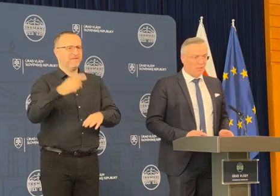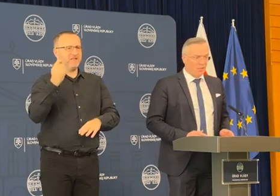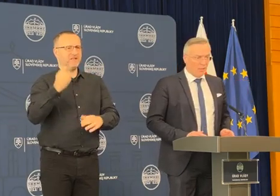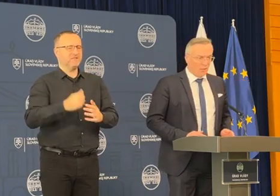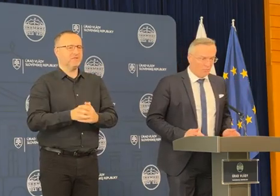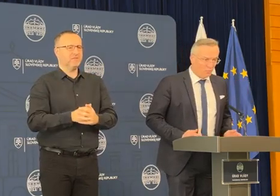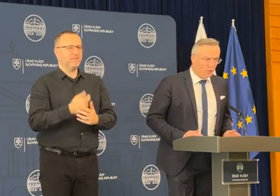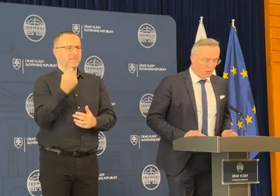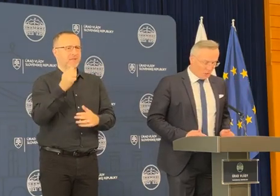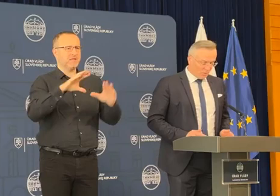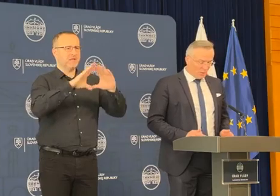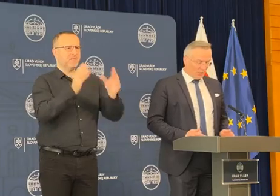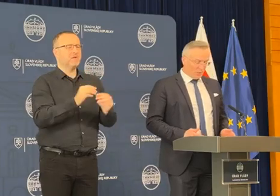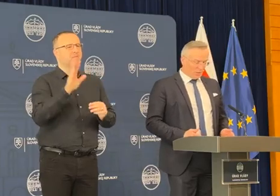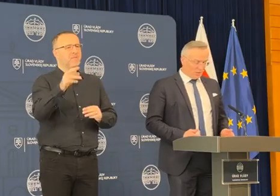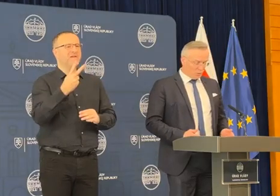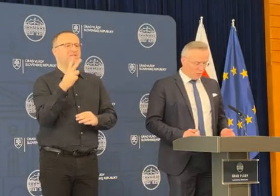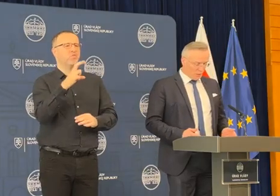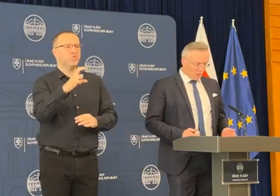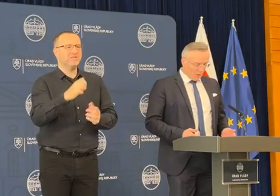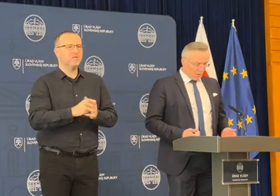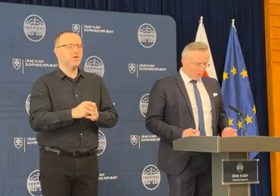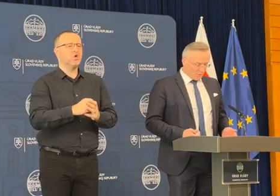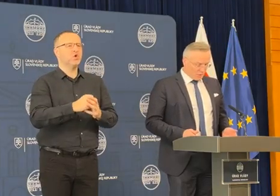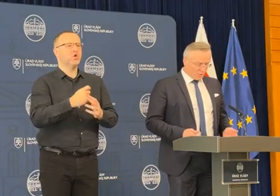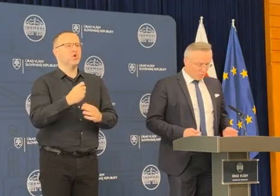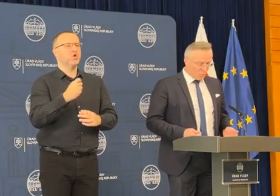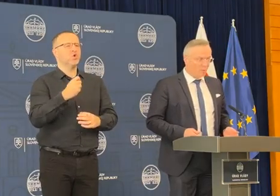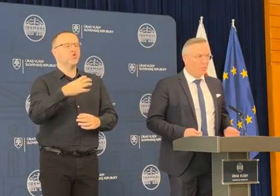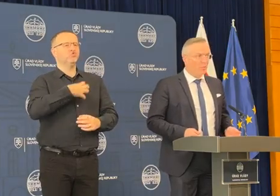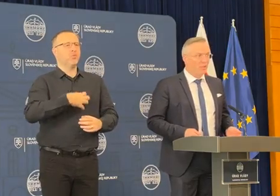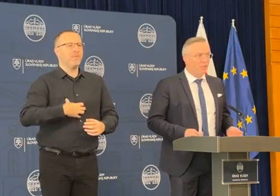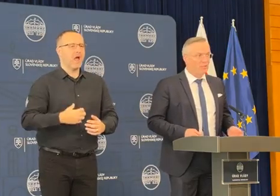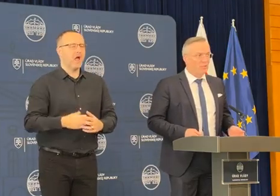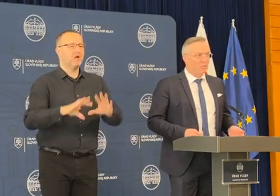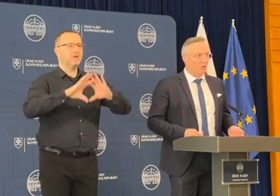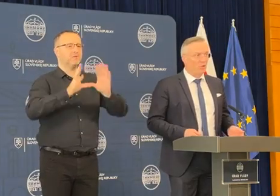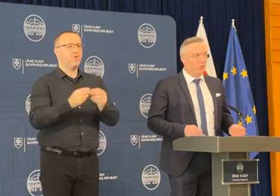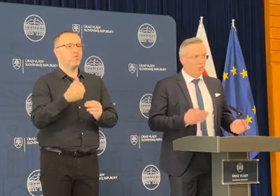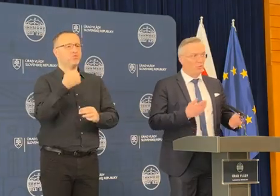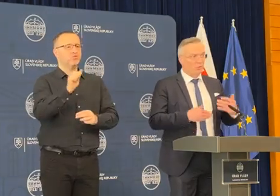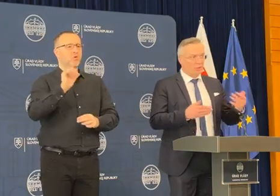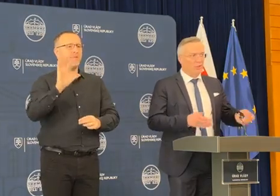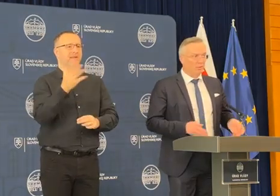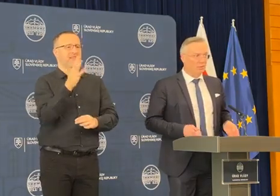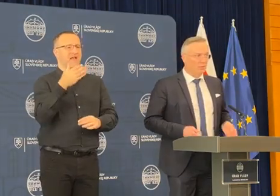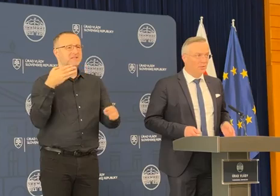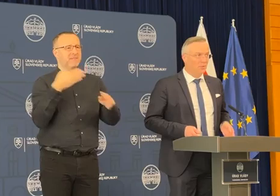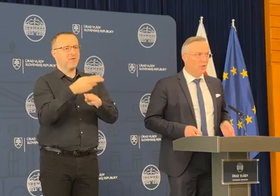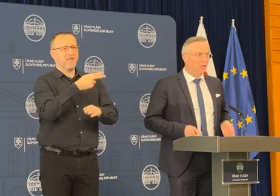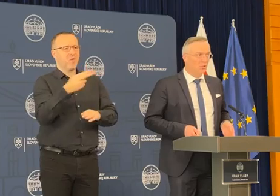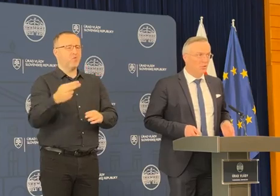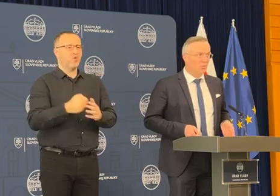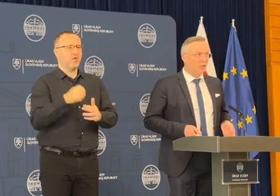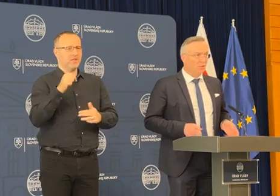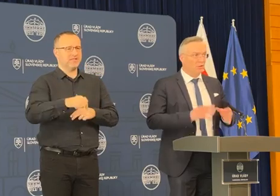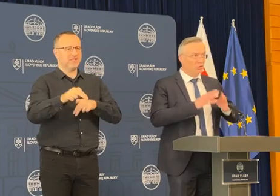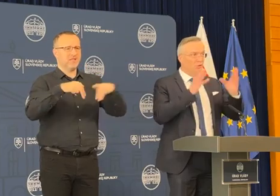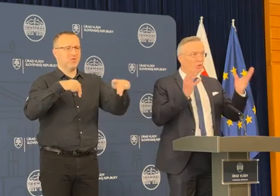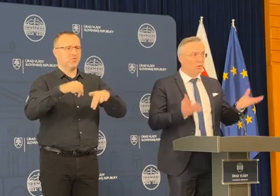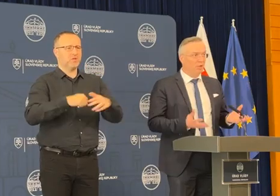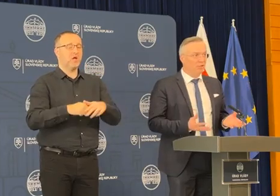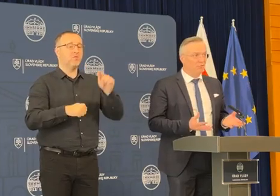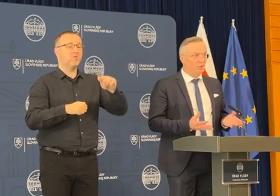rámec pre vucky, alebo teda župy v celkom objeme 115 miliónov, o ktorom teraz s nimi diskutujeme.